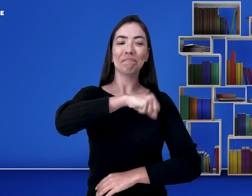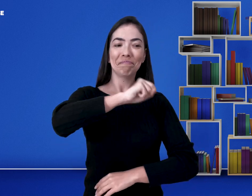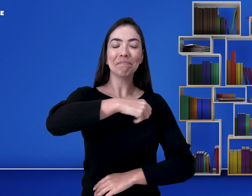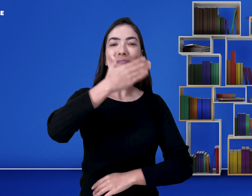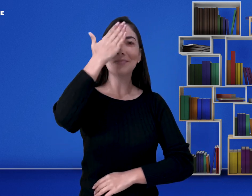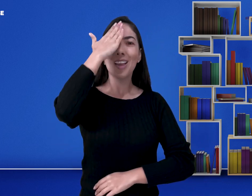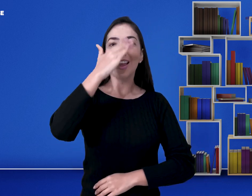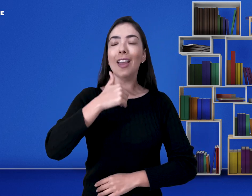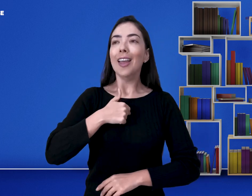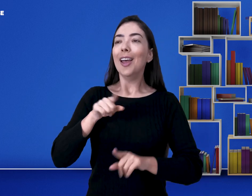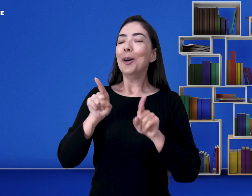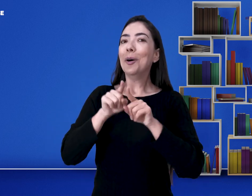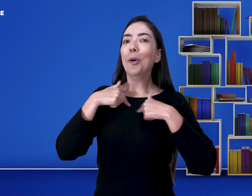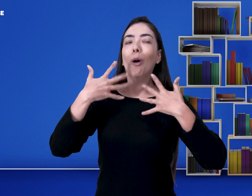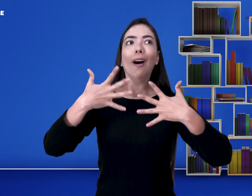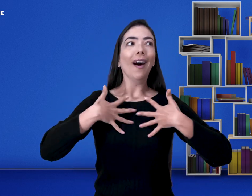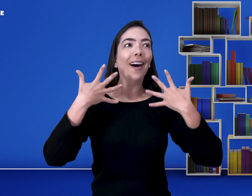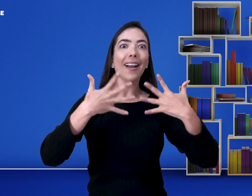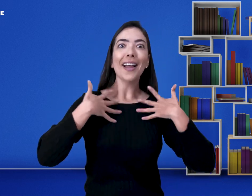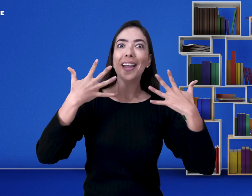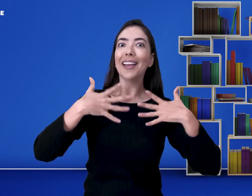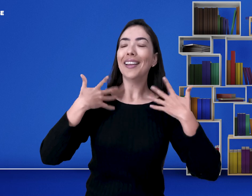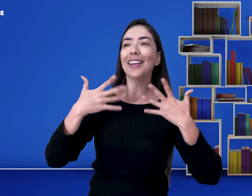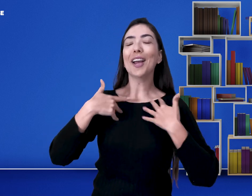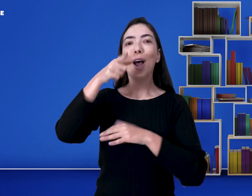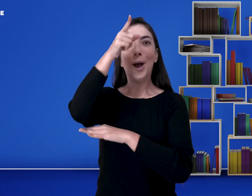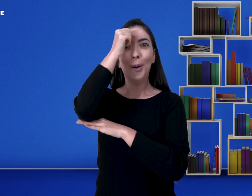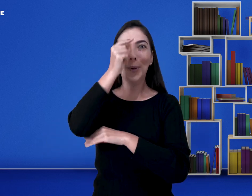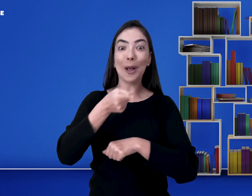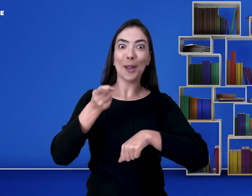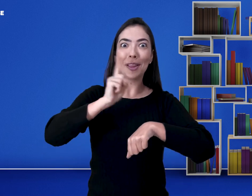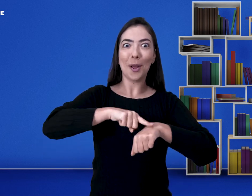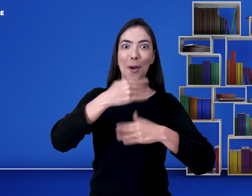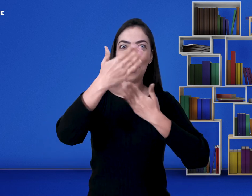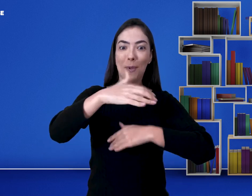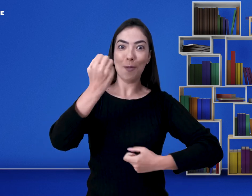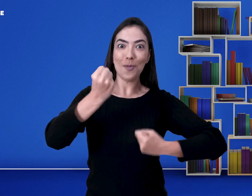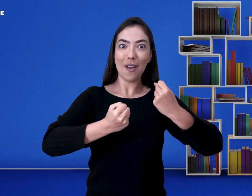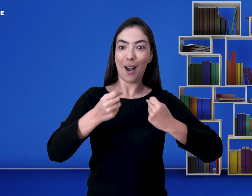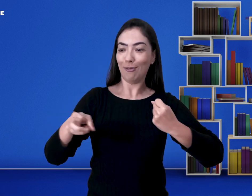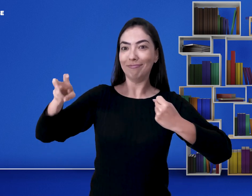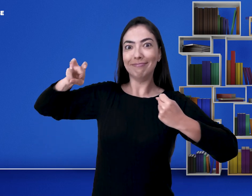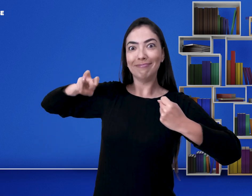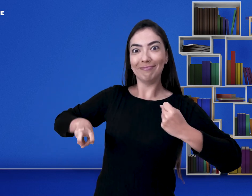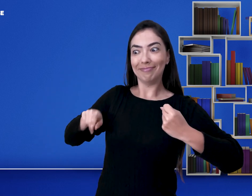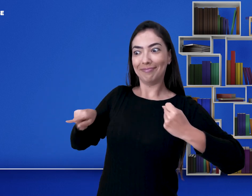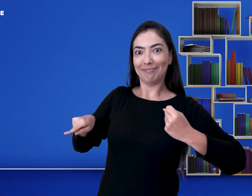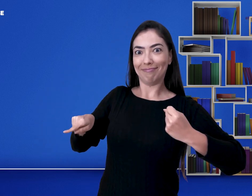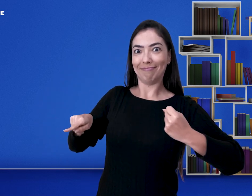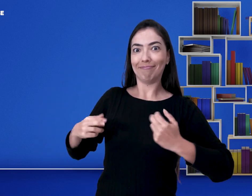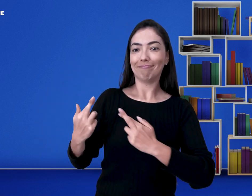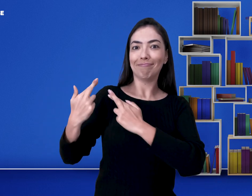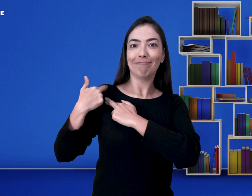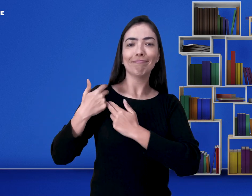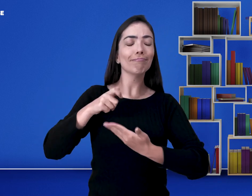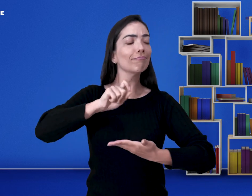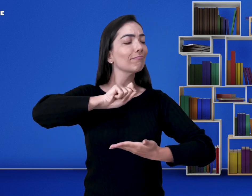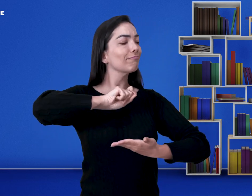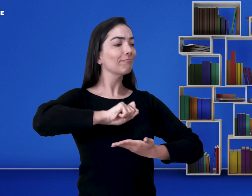libras? A pessoa me respondeu, eu sei. Eu me senti alegre também, porque no momento da prova, a pessoa que sabia libras estava ali